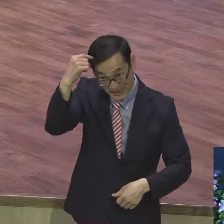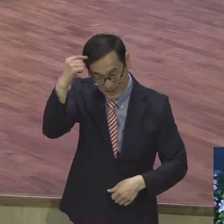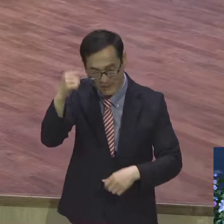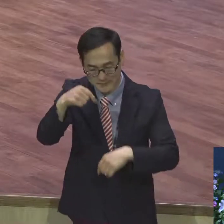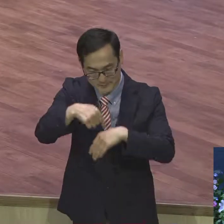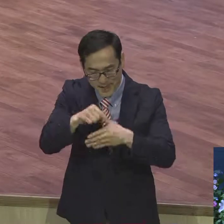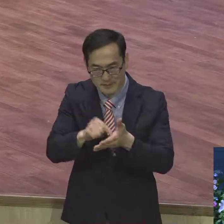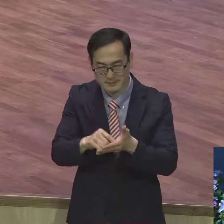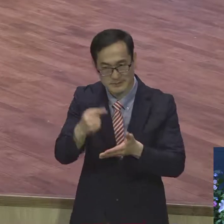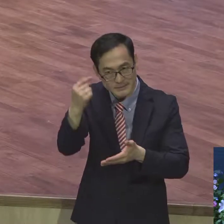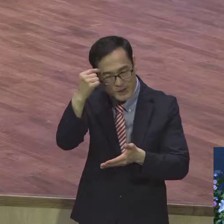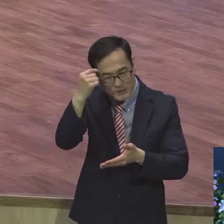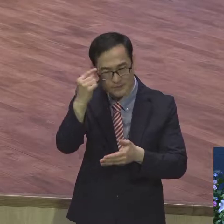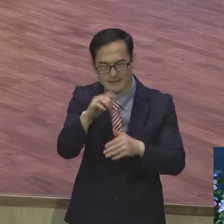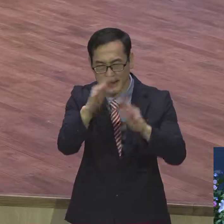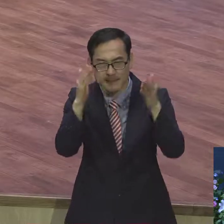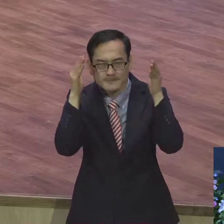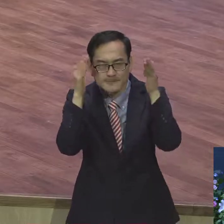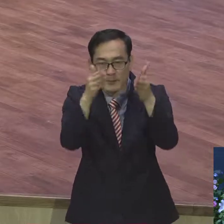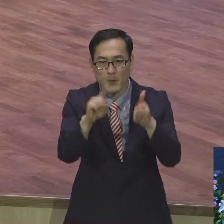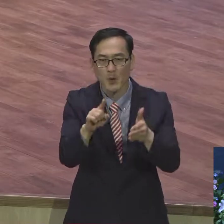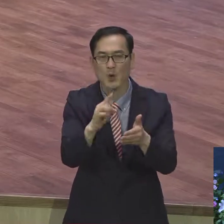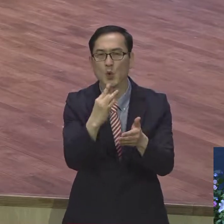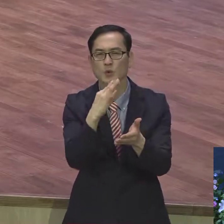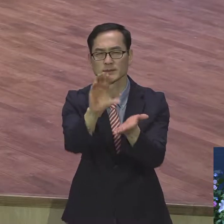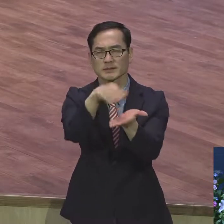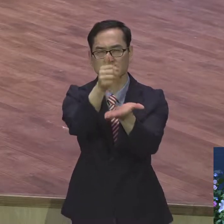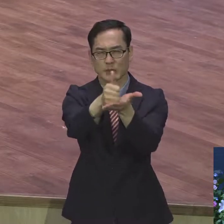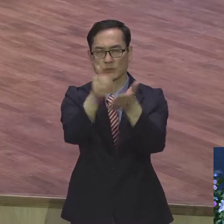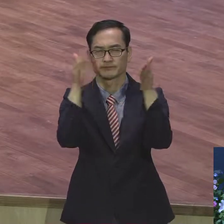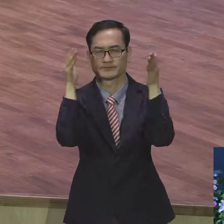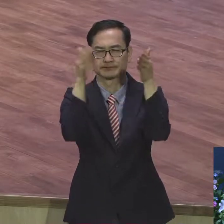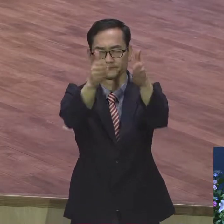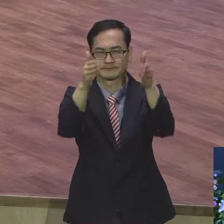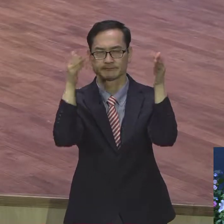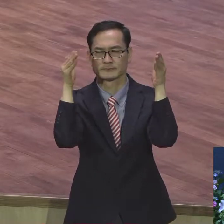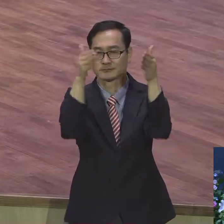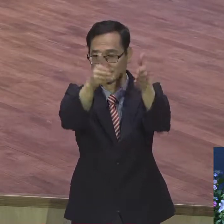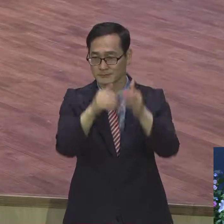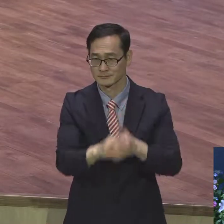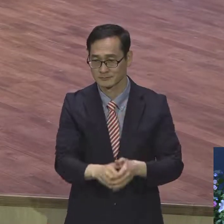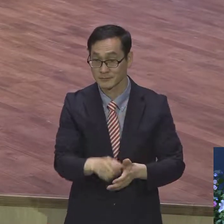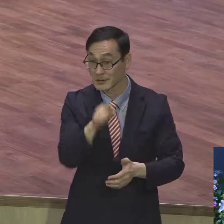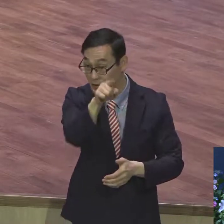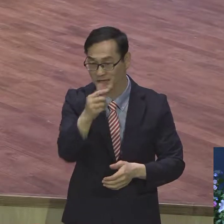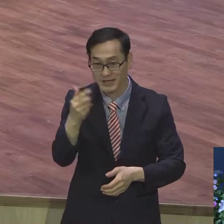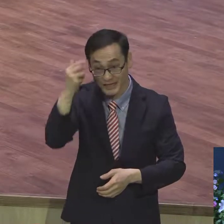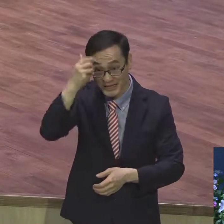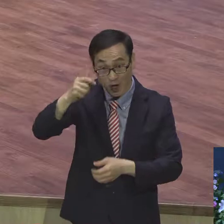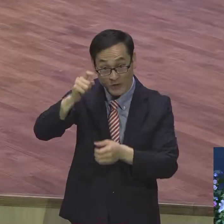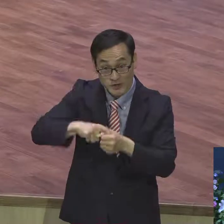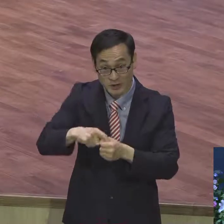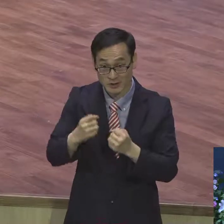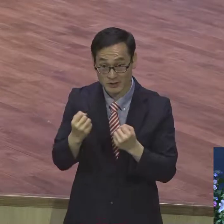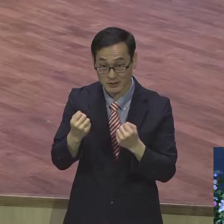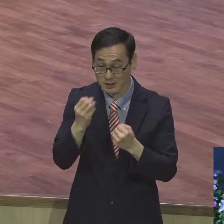그리스도 아멘 이게 완전히 영적 무기예요. 여러분 영적